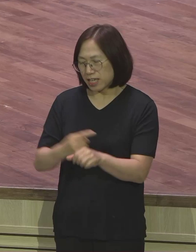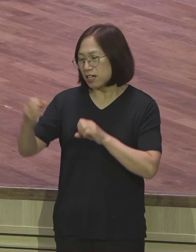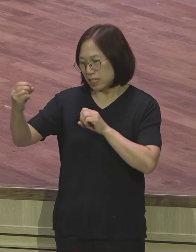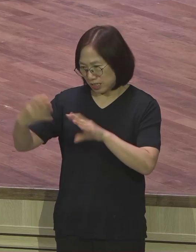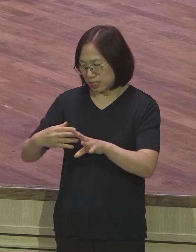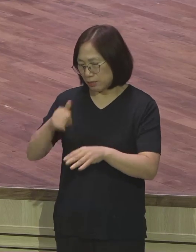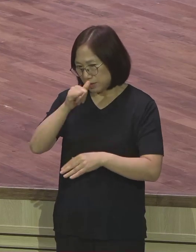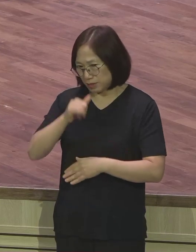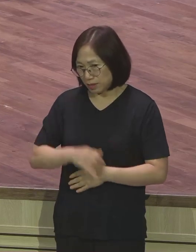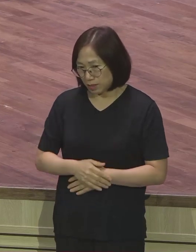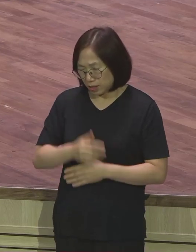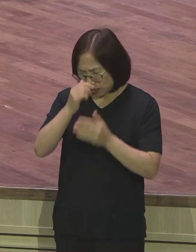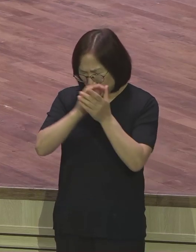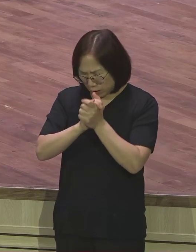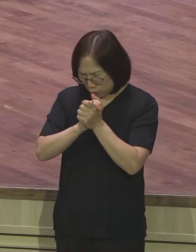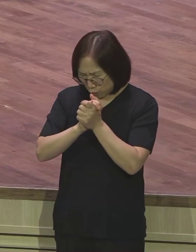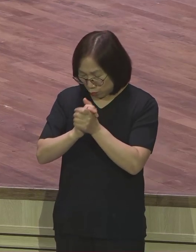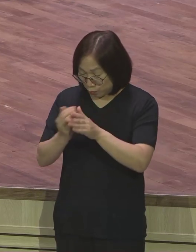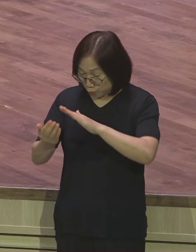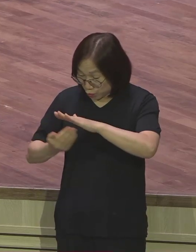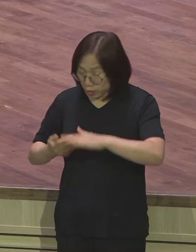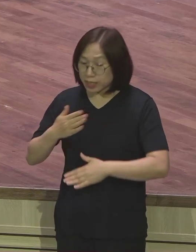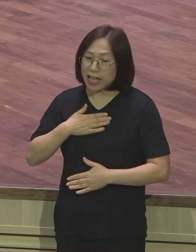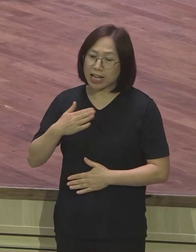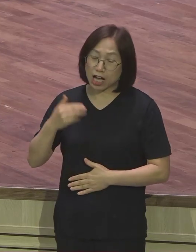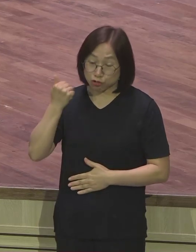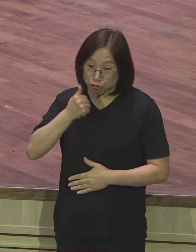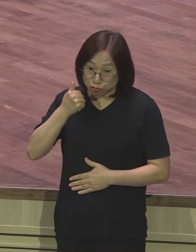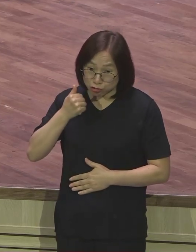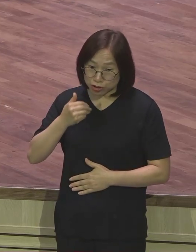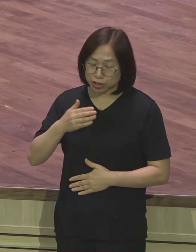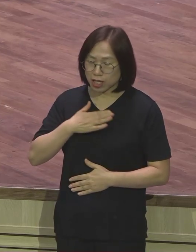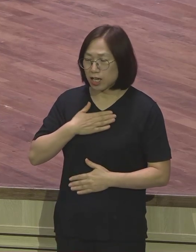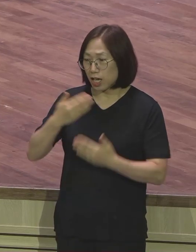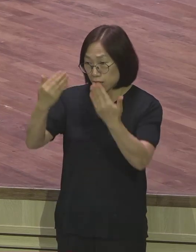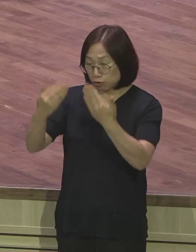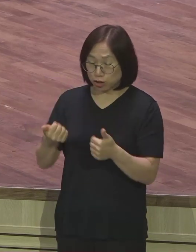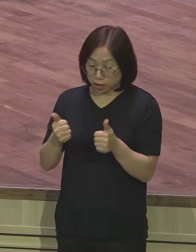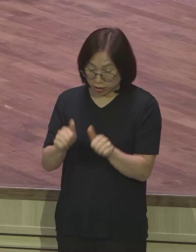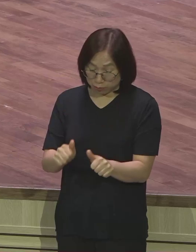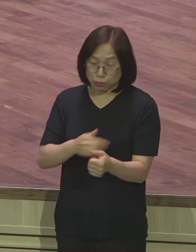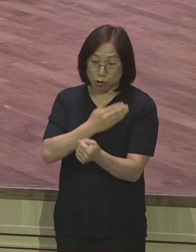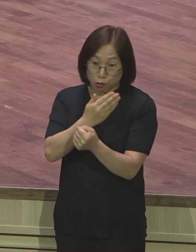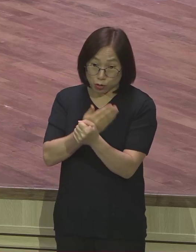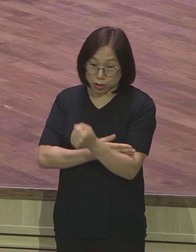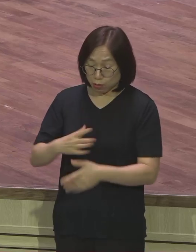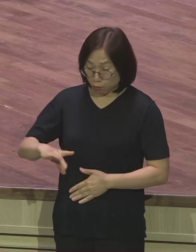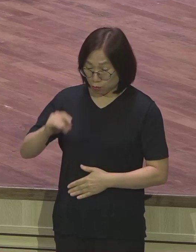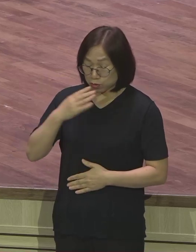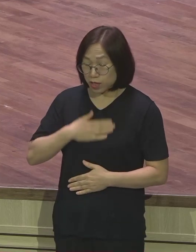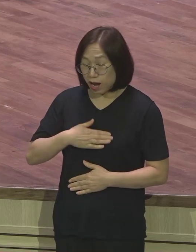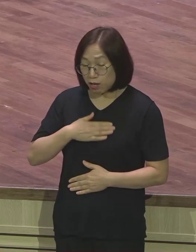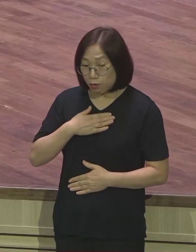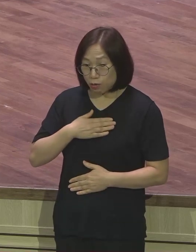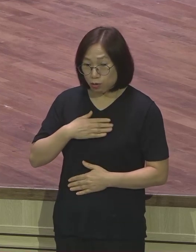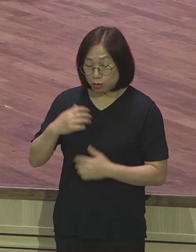기도 이전에 내가 누구인지 내게 주신 신분과 권세를 먼저 알고 누리는 것이